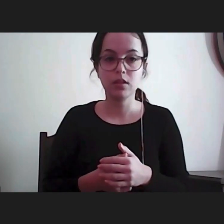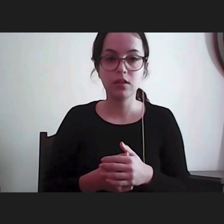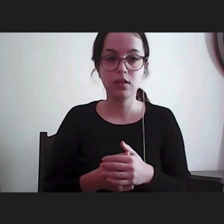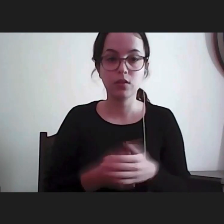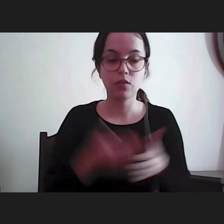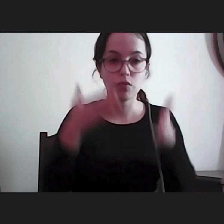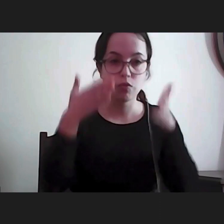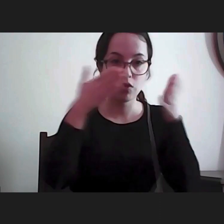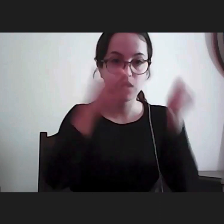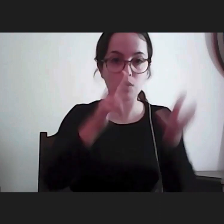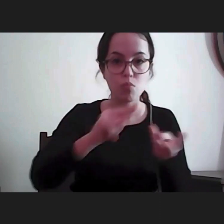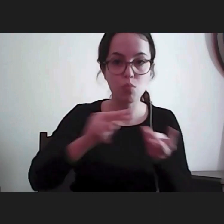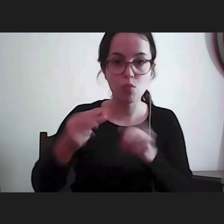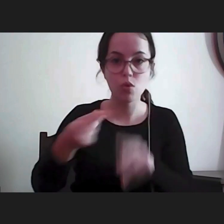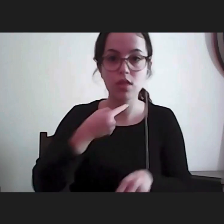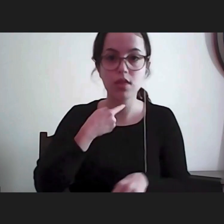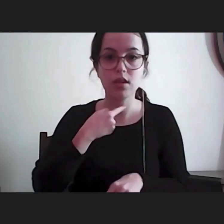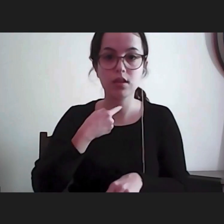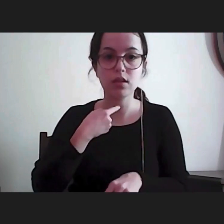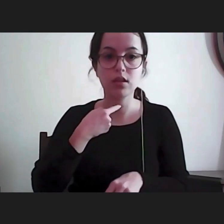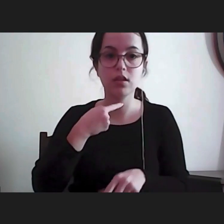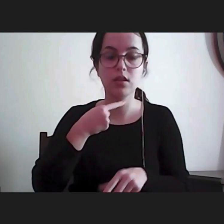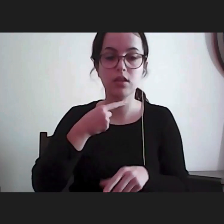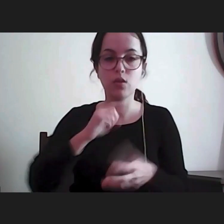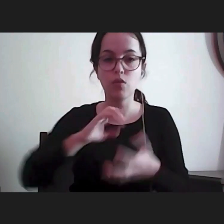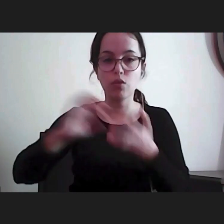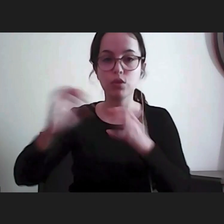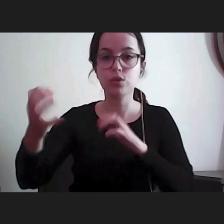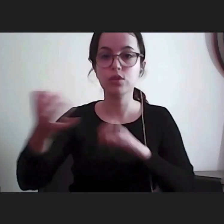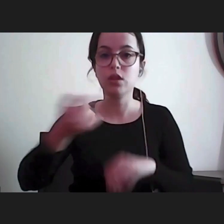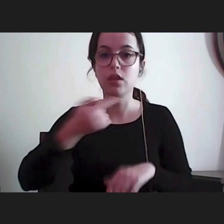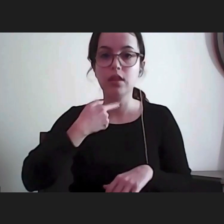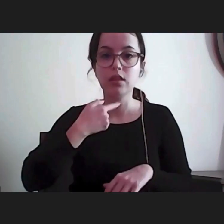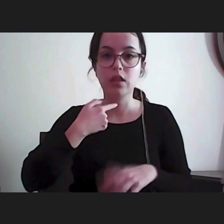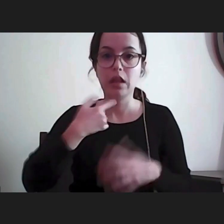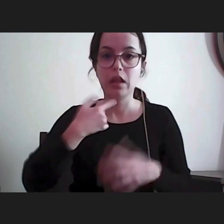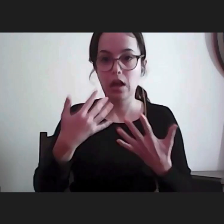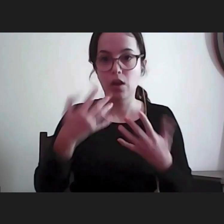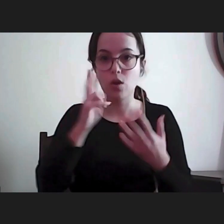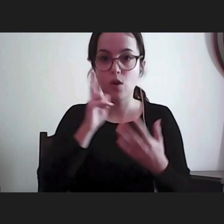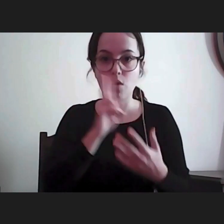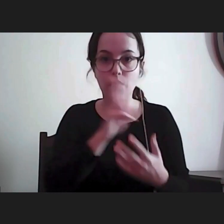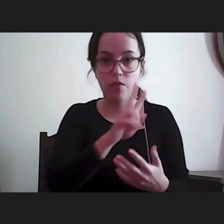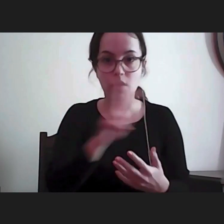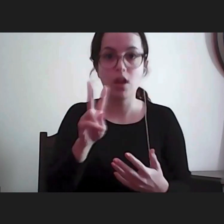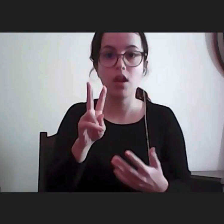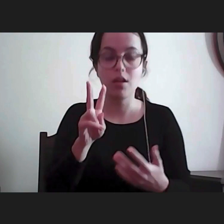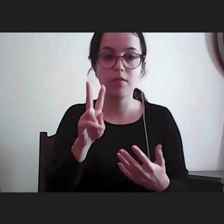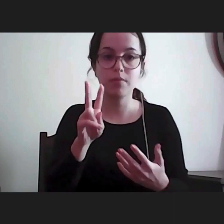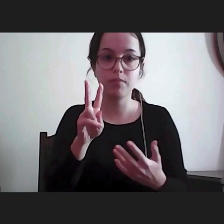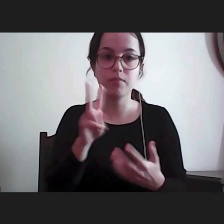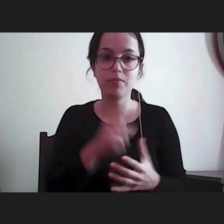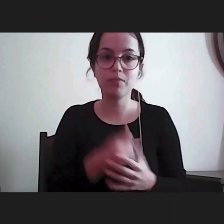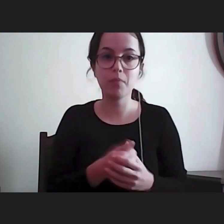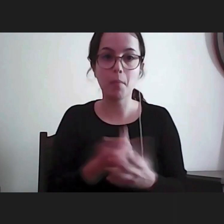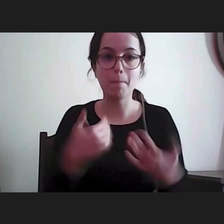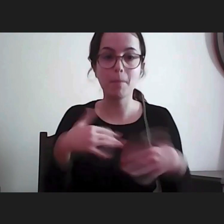transição digital, essa relação tecnológica a todos assistimos, mas a atenção a que